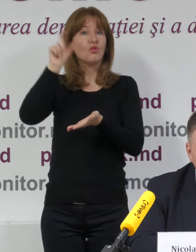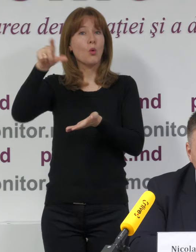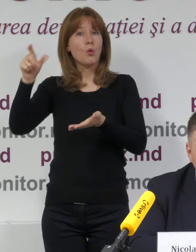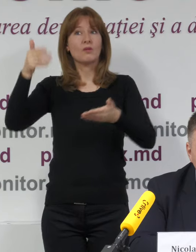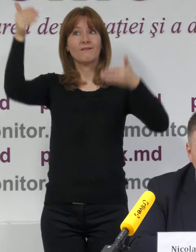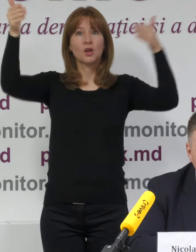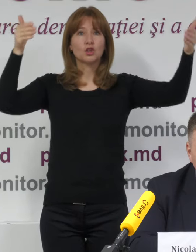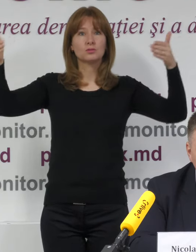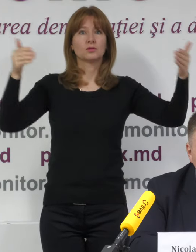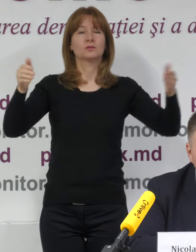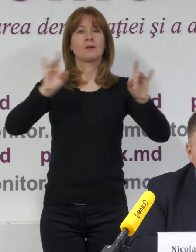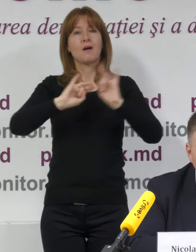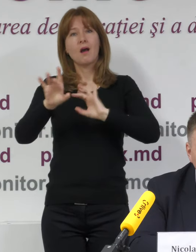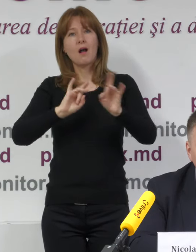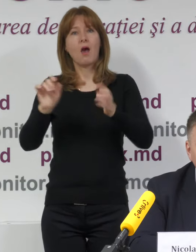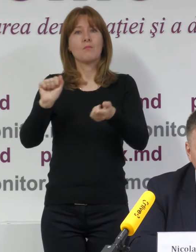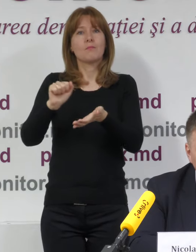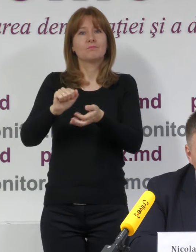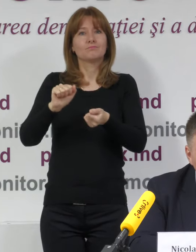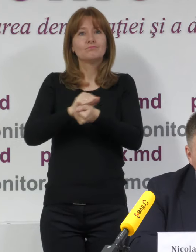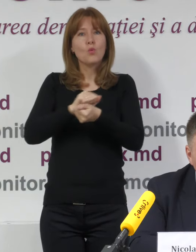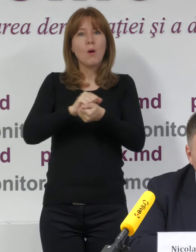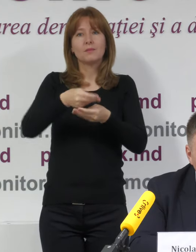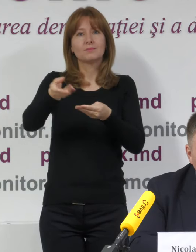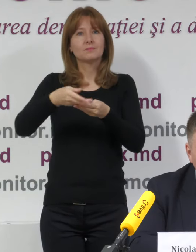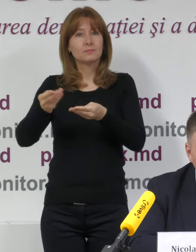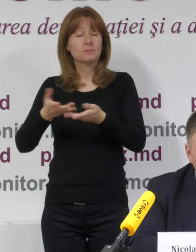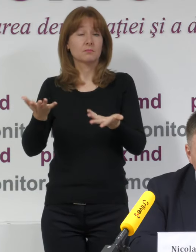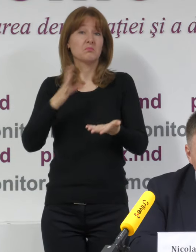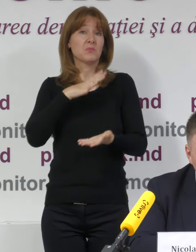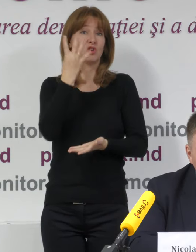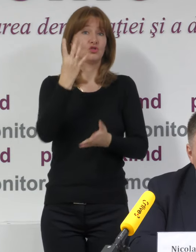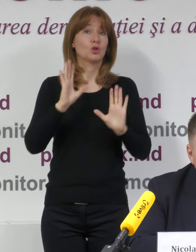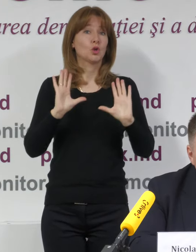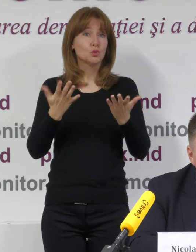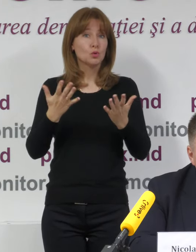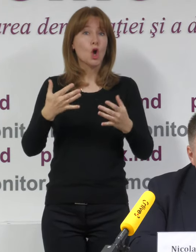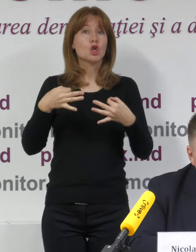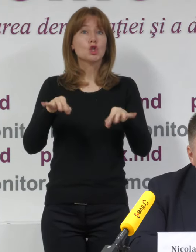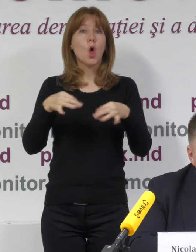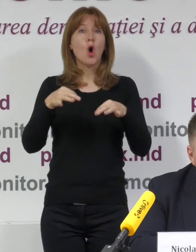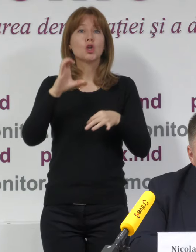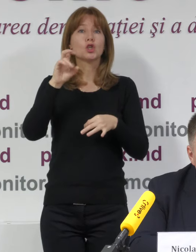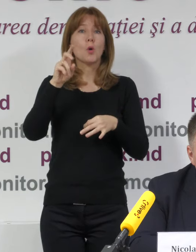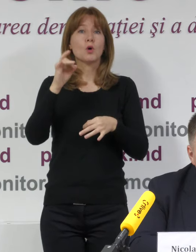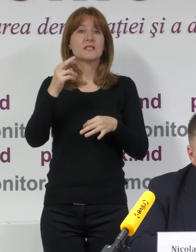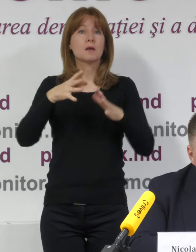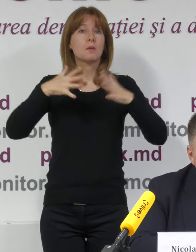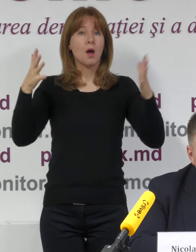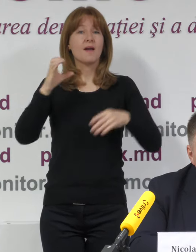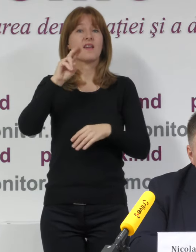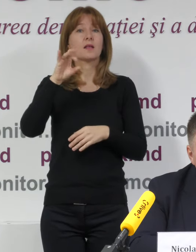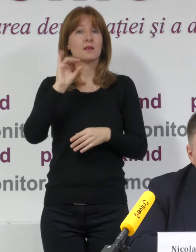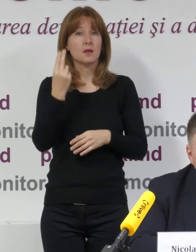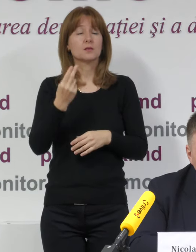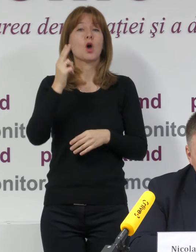afișe, pânouri electorale în raza secției de votare. Au fost constatate patru cazuri în Slobozia Maric, Cahul, Iedineț,